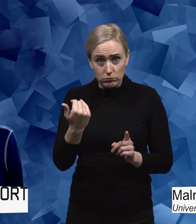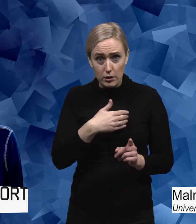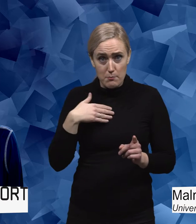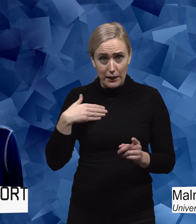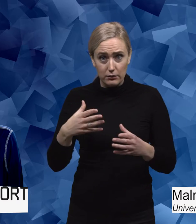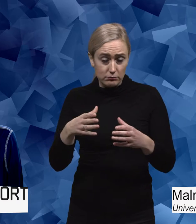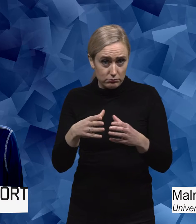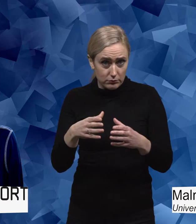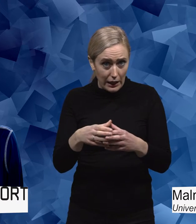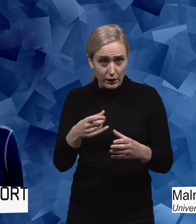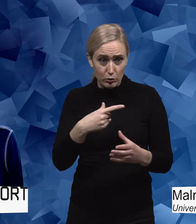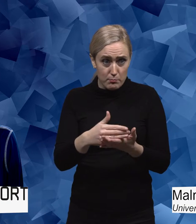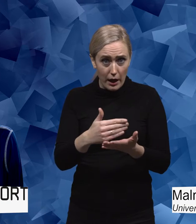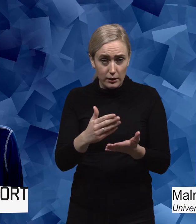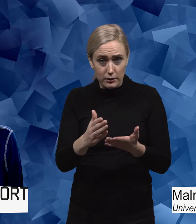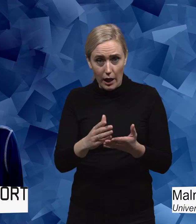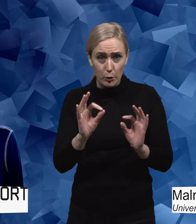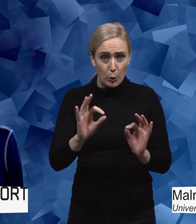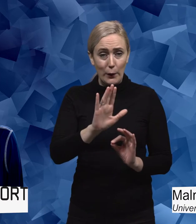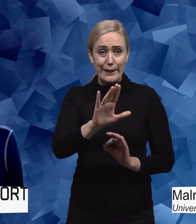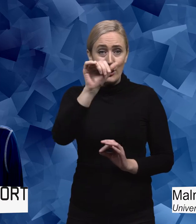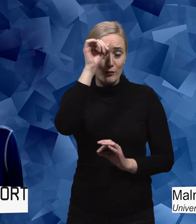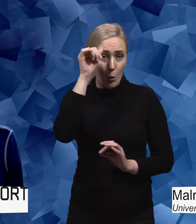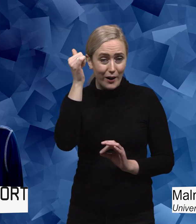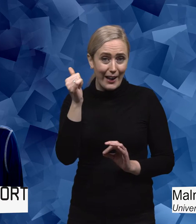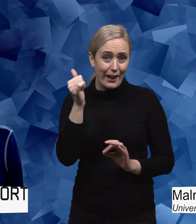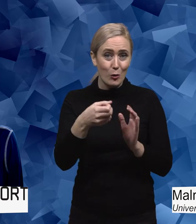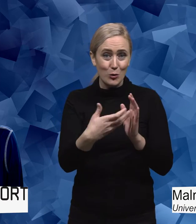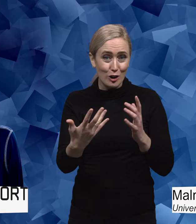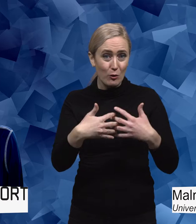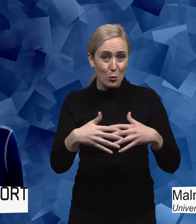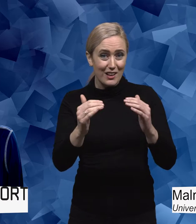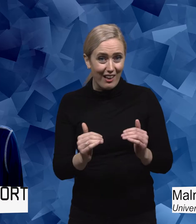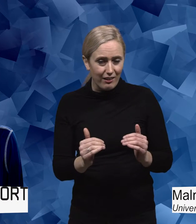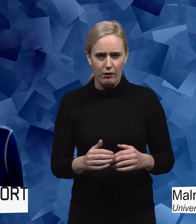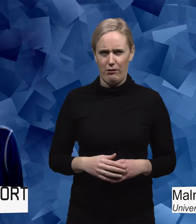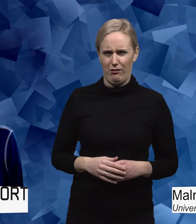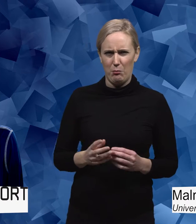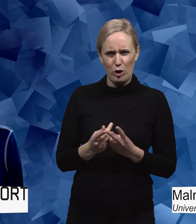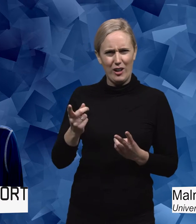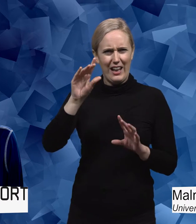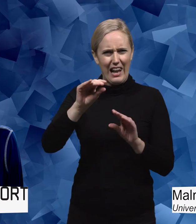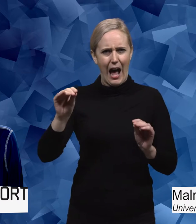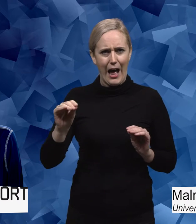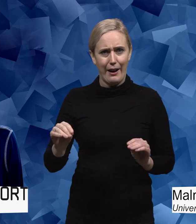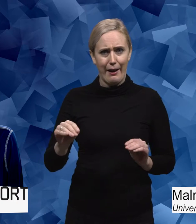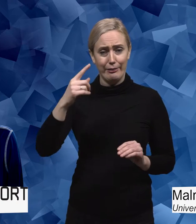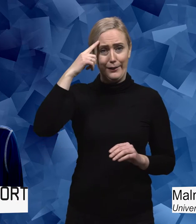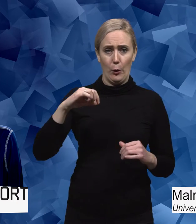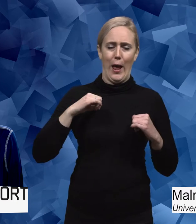Och så sa han, ja du kan väl berätta om svårigheterna i livet som funktionshindrad. Så han tog ju för givet om att hon hade mycket